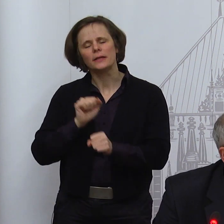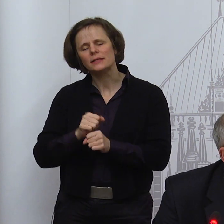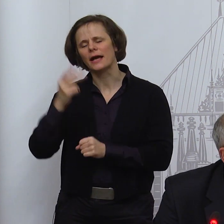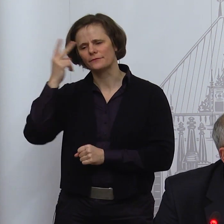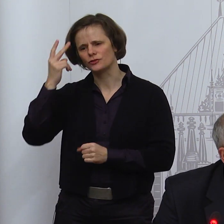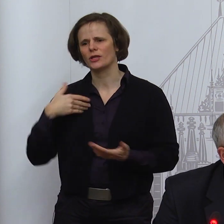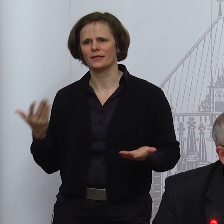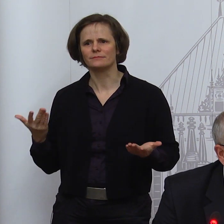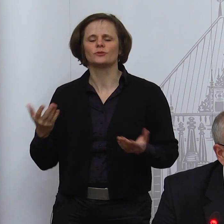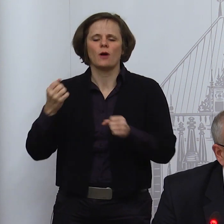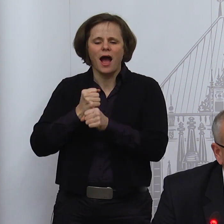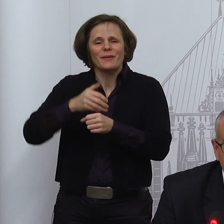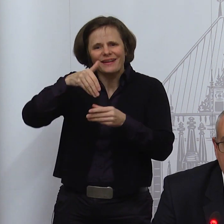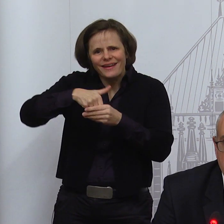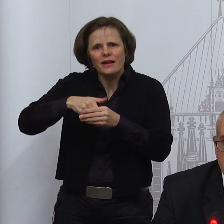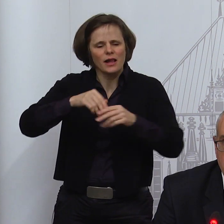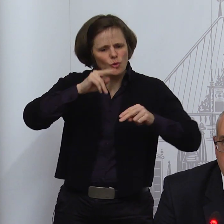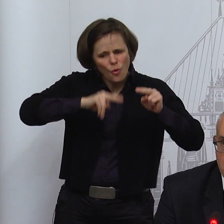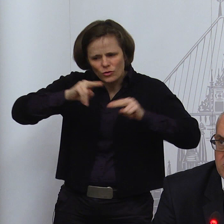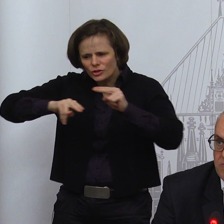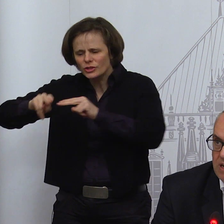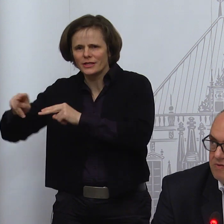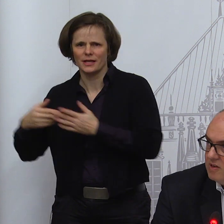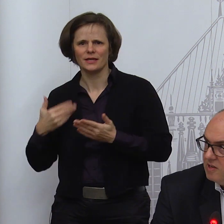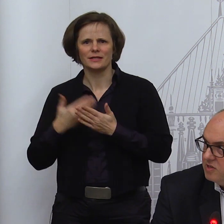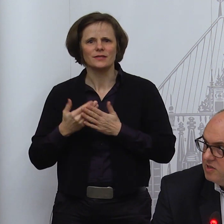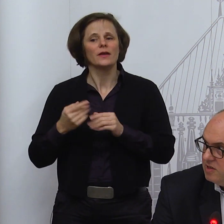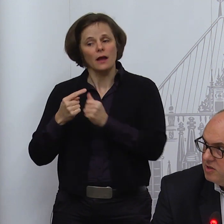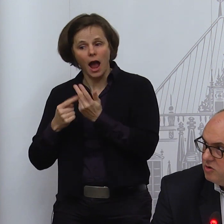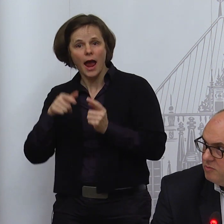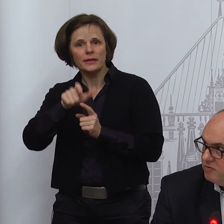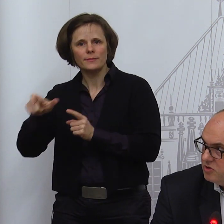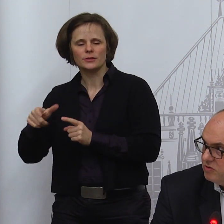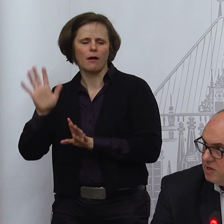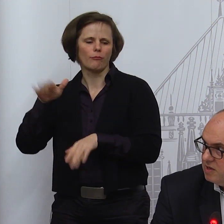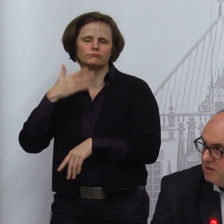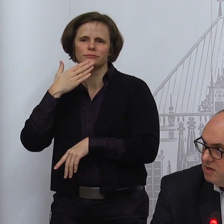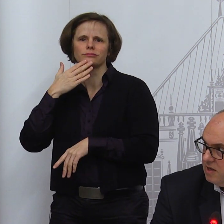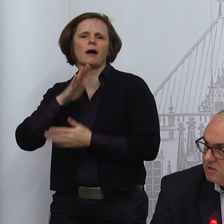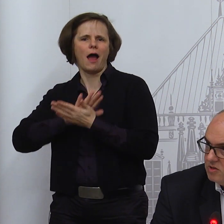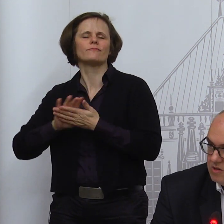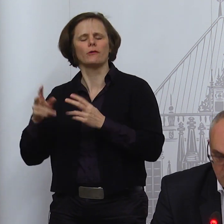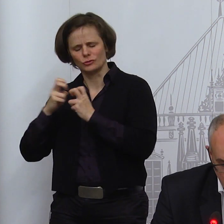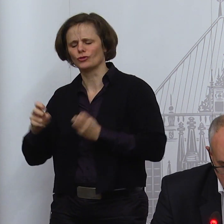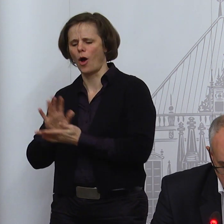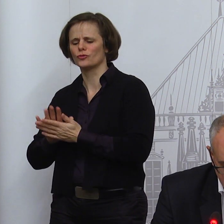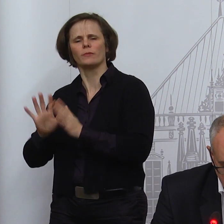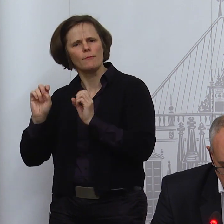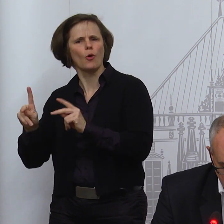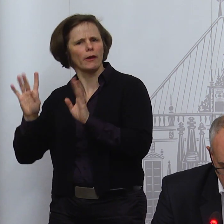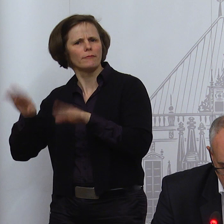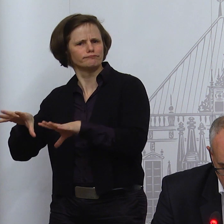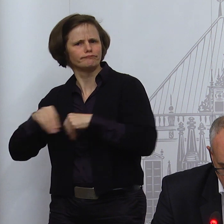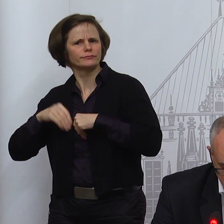Arten von Tätigkeiten es für manche Menschen viel einfacher ist, ins Homeoffice zu gehen, als das für andere